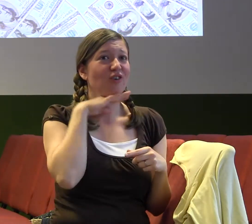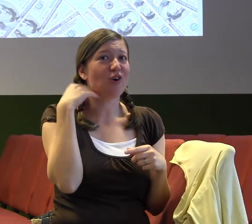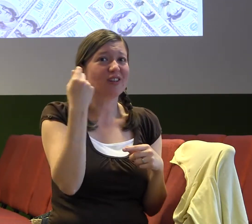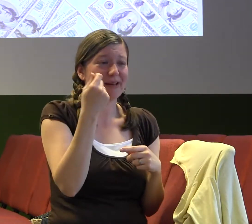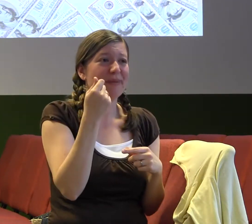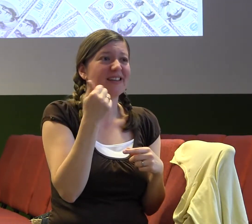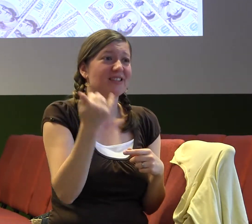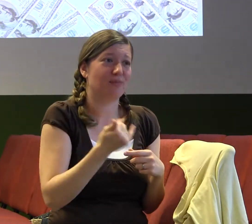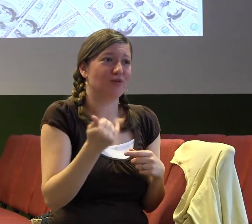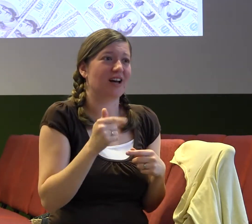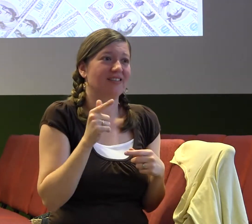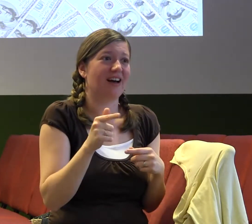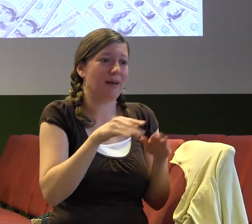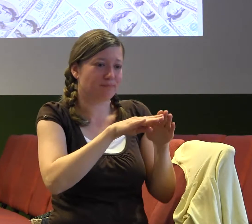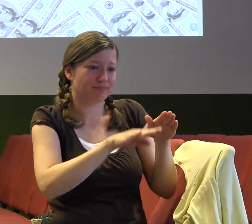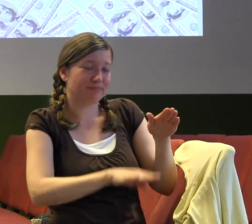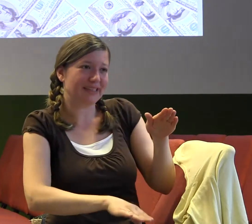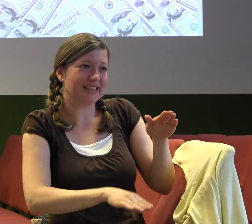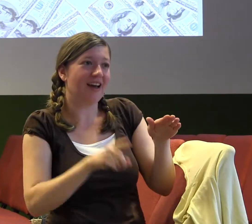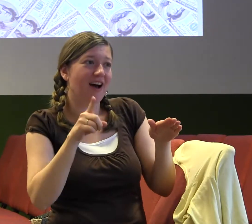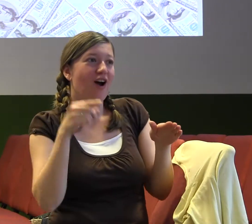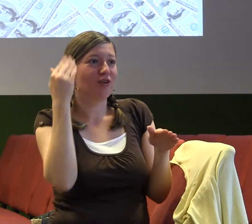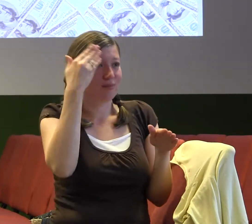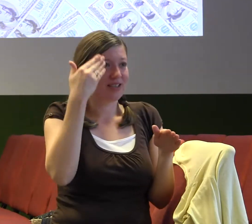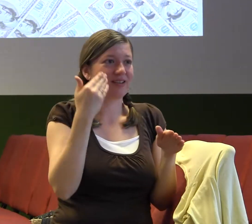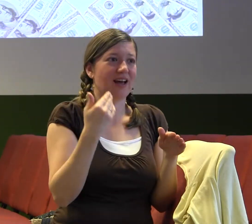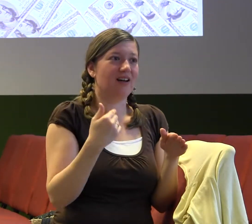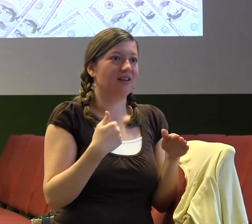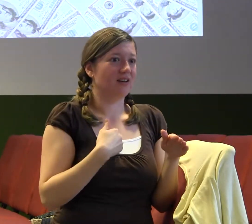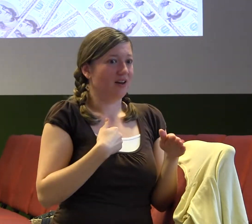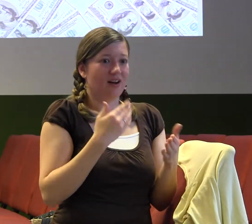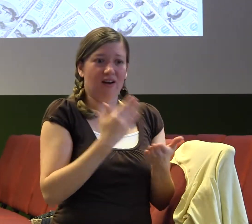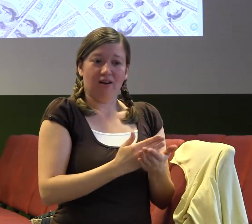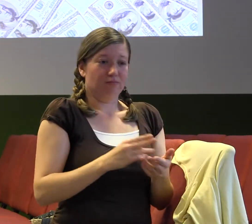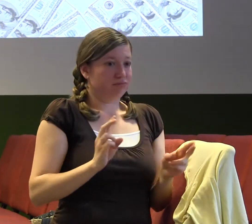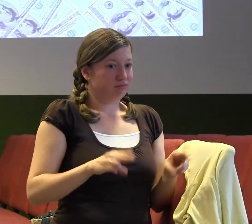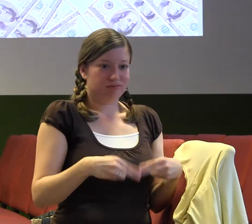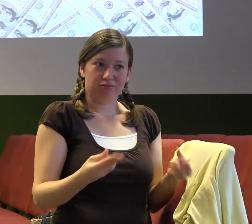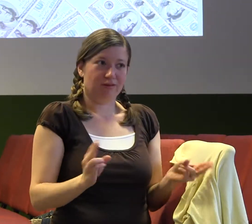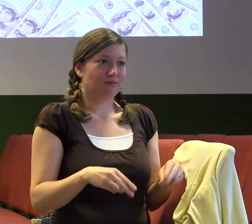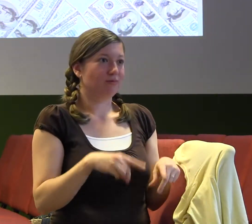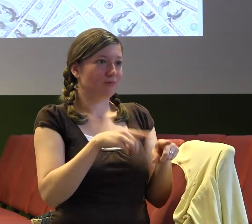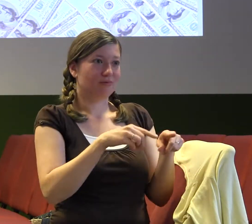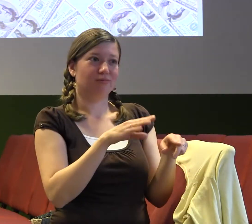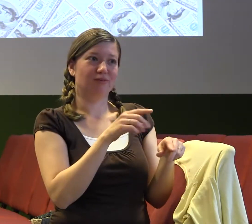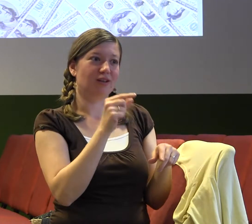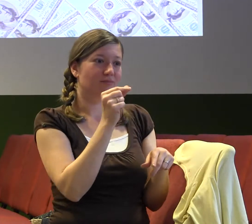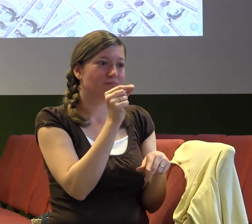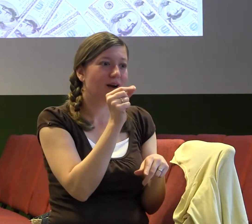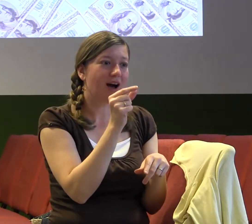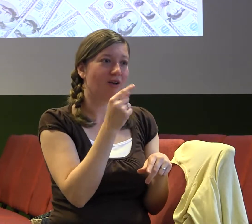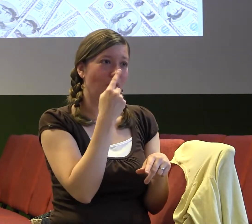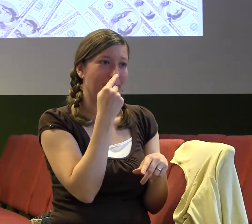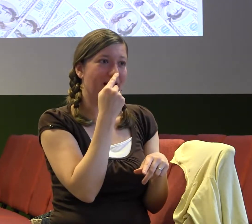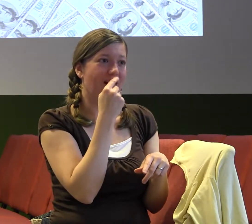někde jinde za nějakých jiných okolností, za nějakých jiných podmínek, na nějakém jiném místě, s nějakýma jinýma